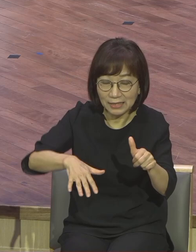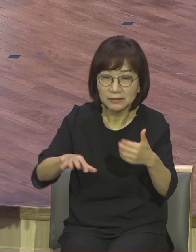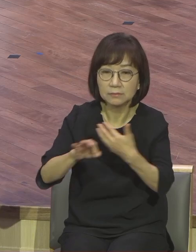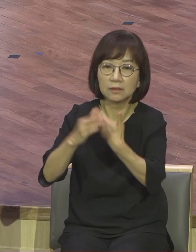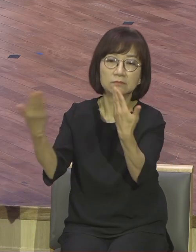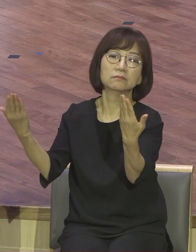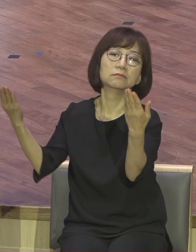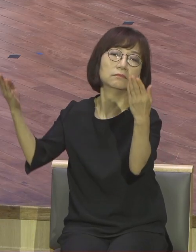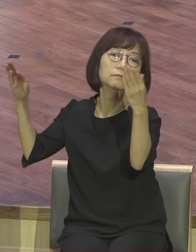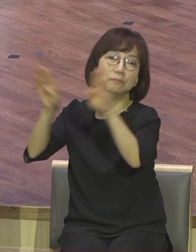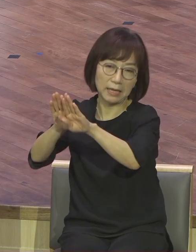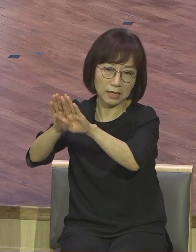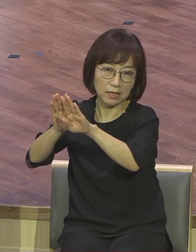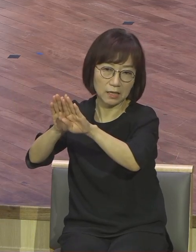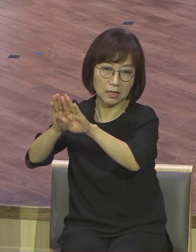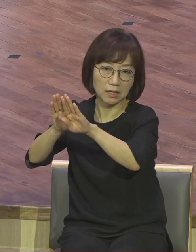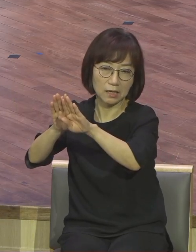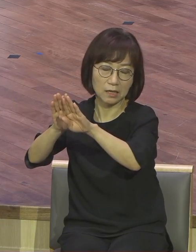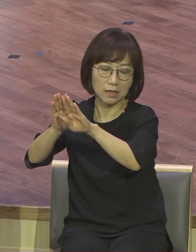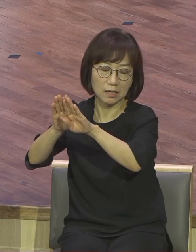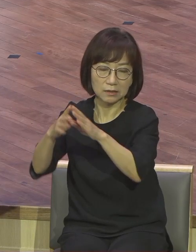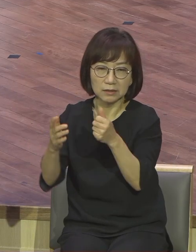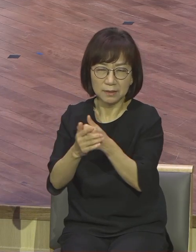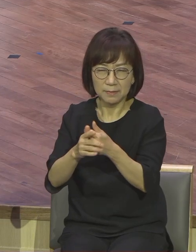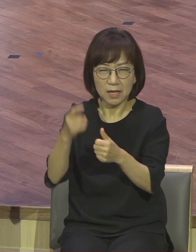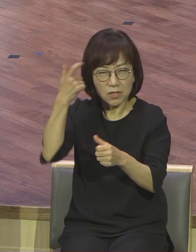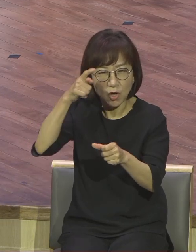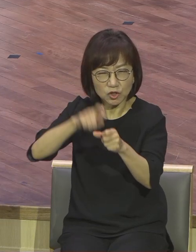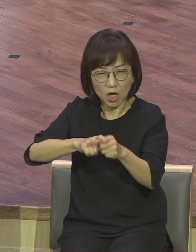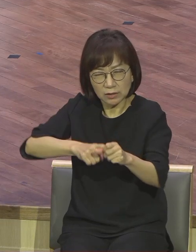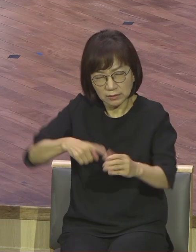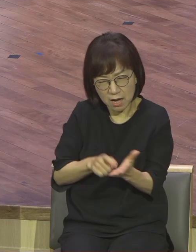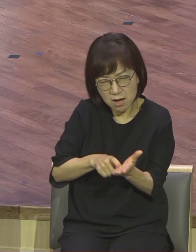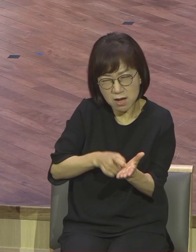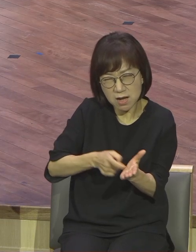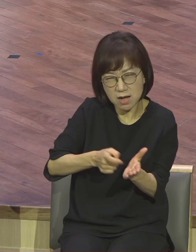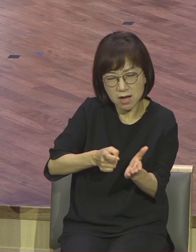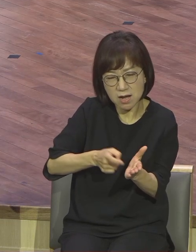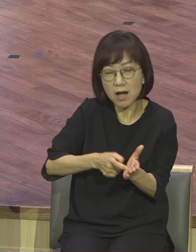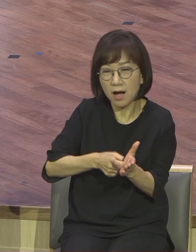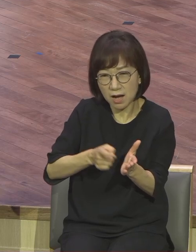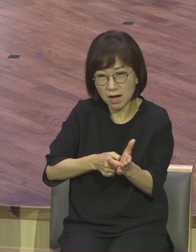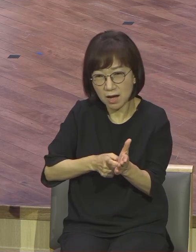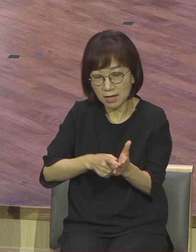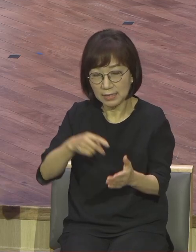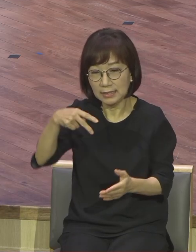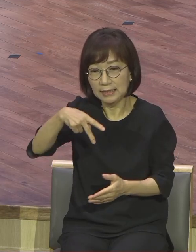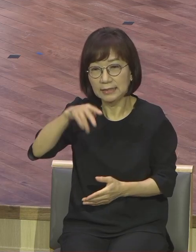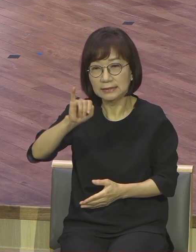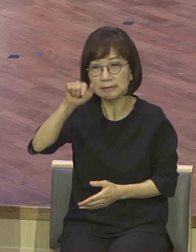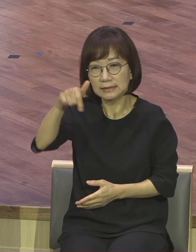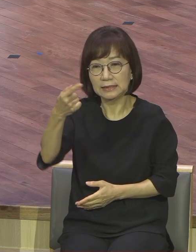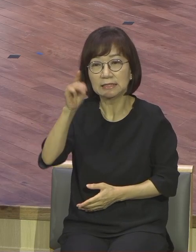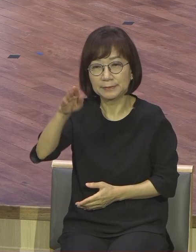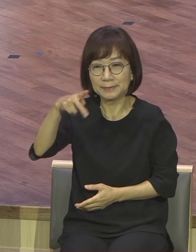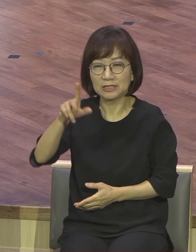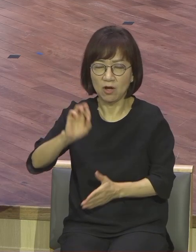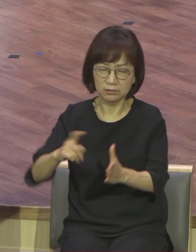여러분이 가지고 이 많은 이들을 여러분 아는 이 많은 관계된 자들을 살려내는